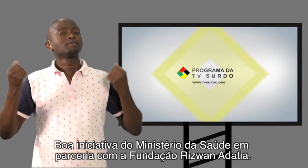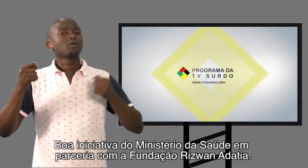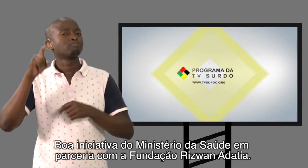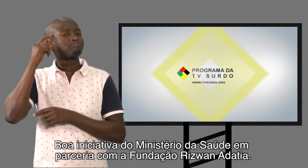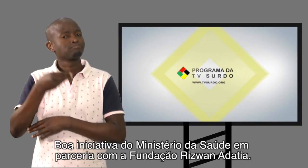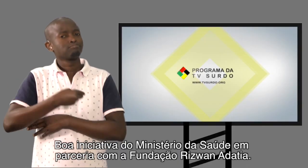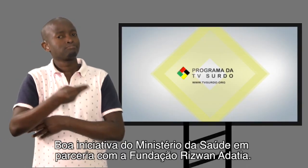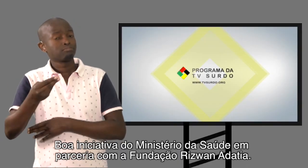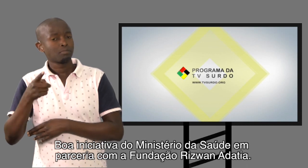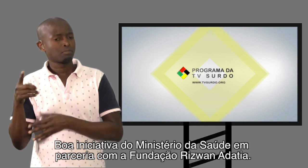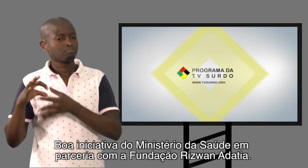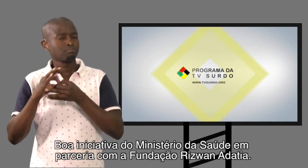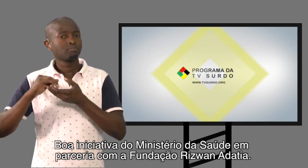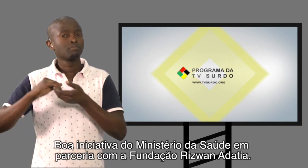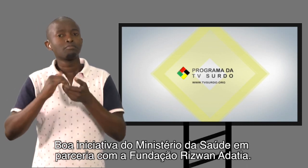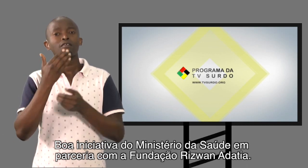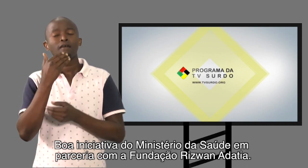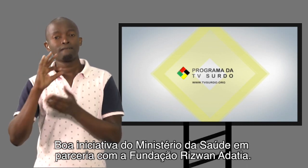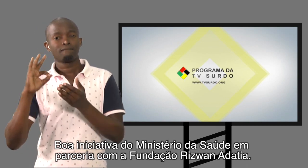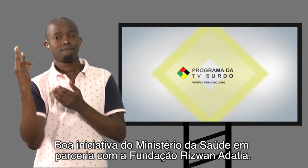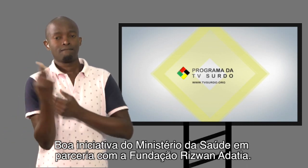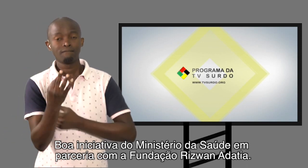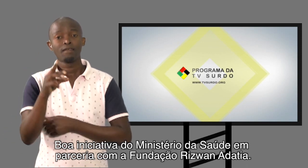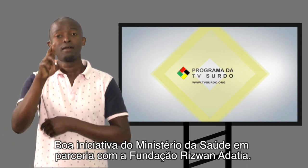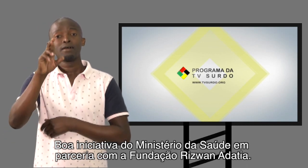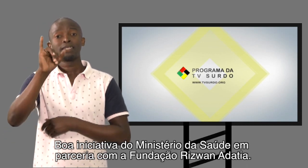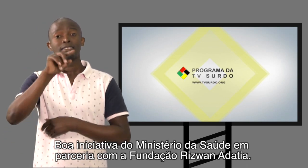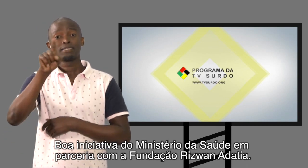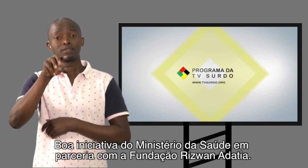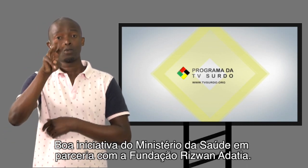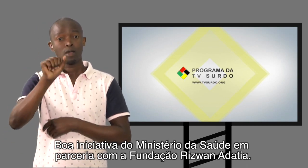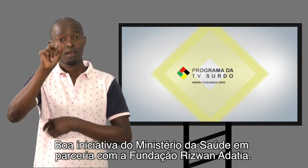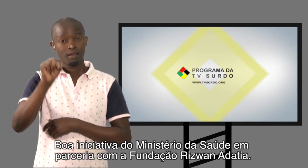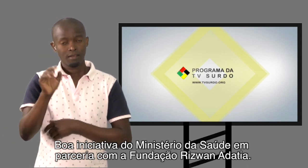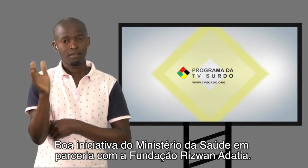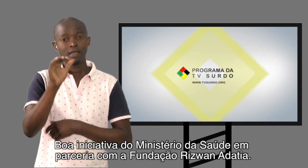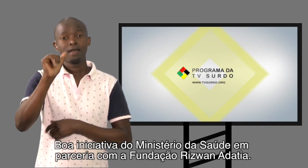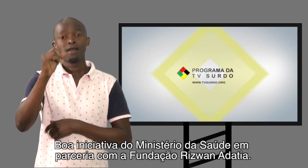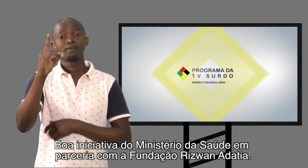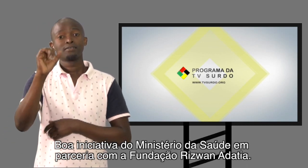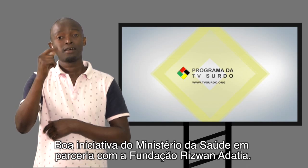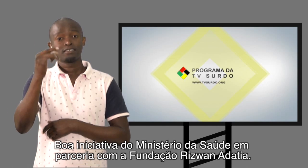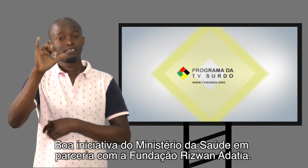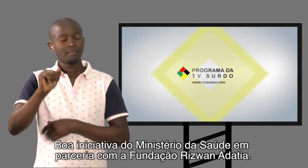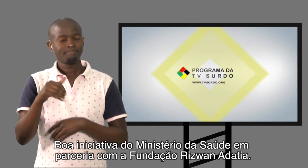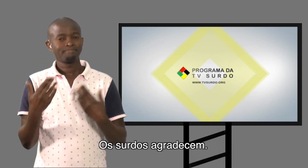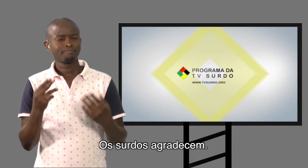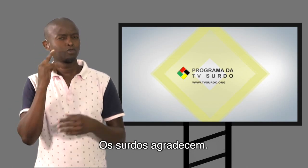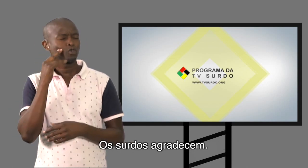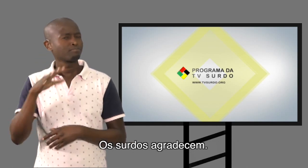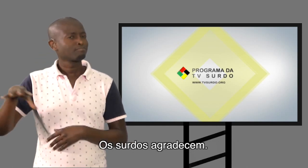Boa iniciativa do Ministério da Saúde em parceria com a Fundação Rizona Dátia.